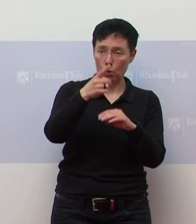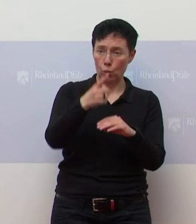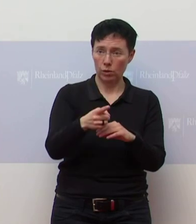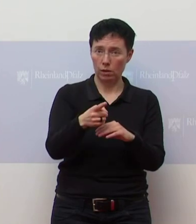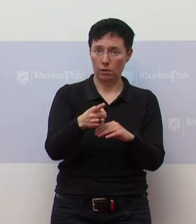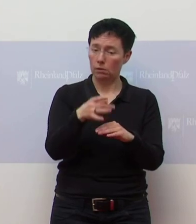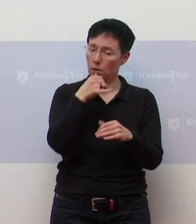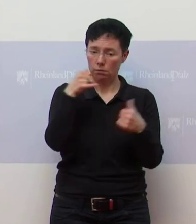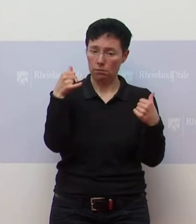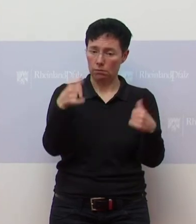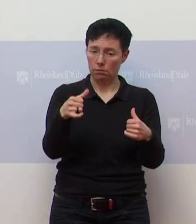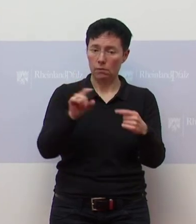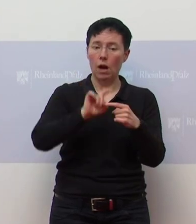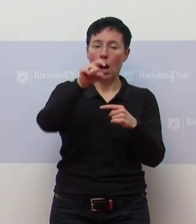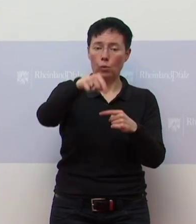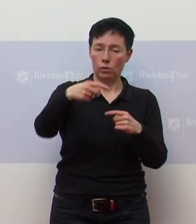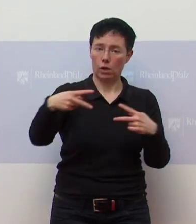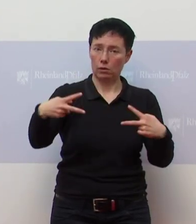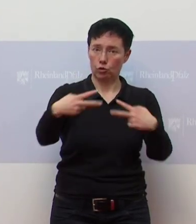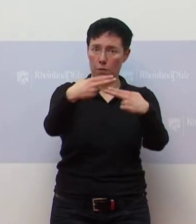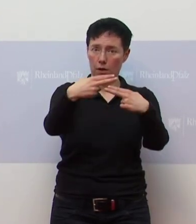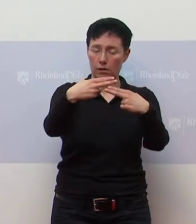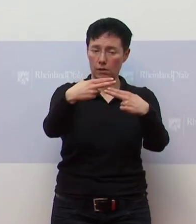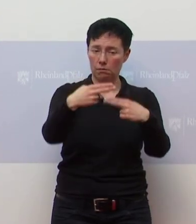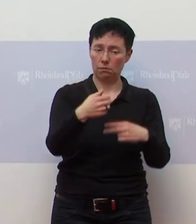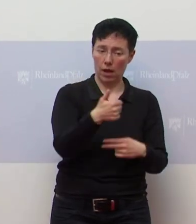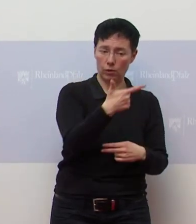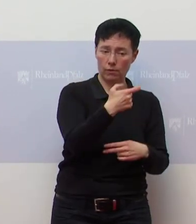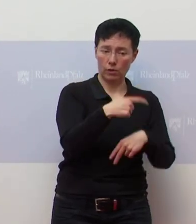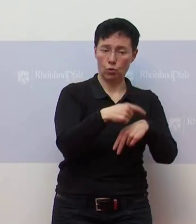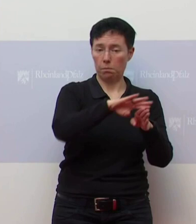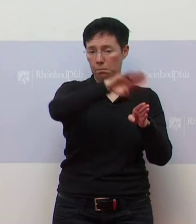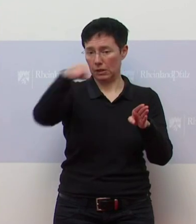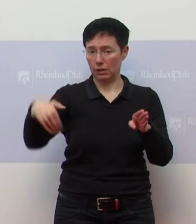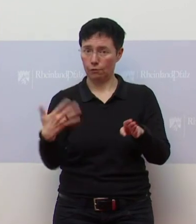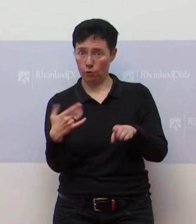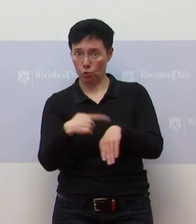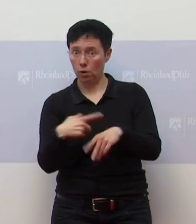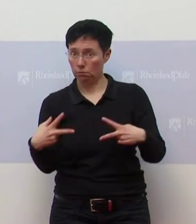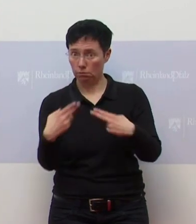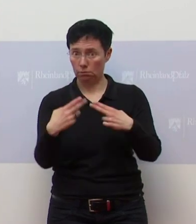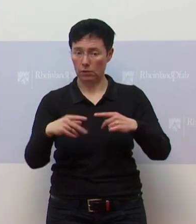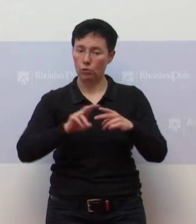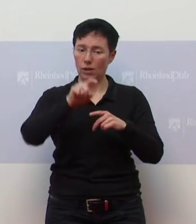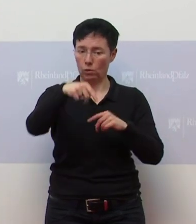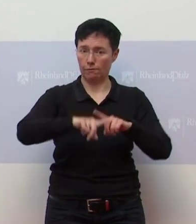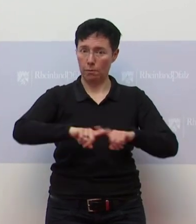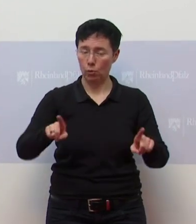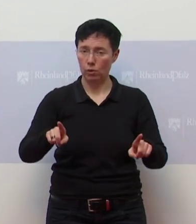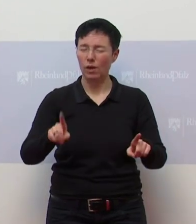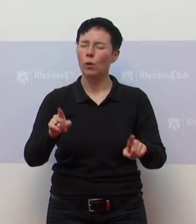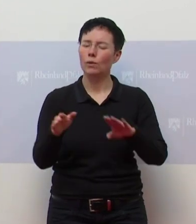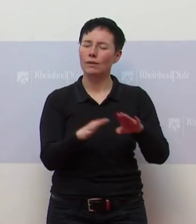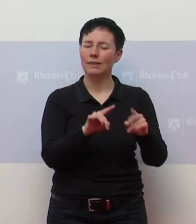zwingend die Ausgangsbeschränkung von 21 bis 5 Uhr kommen. Und die zweite Frage ist für die große Ruhe. Davon war ja